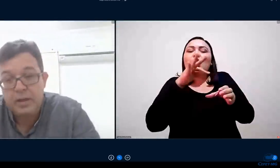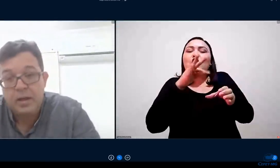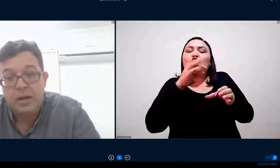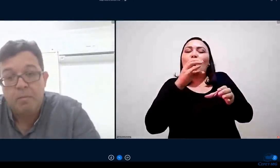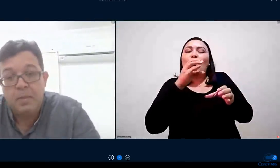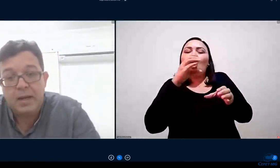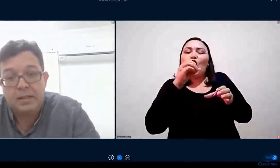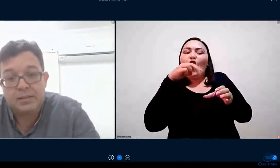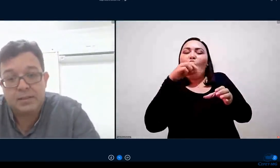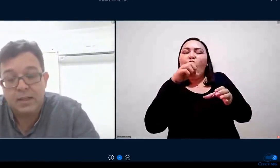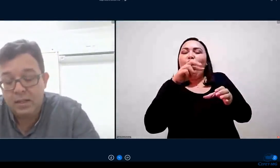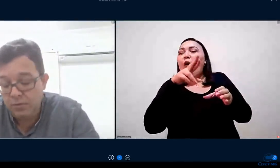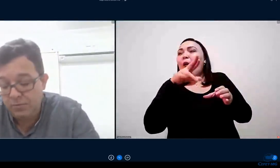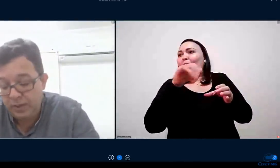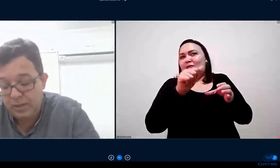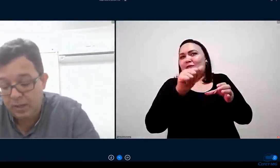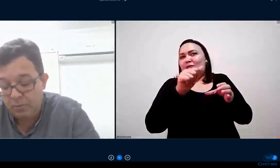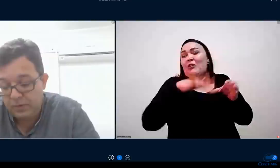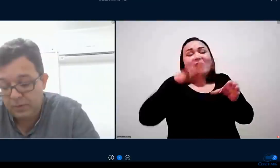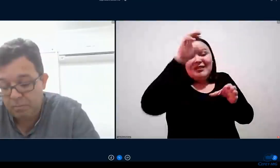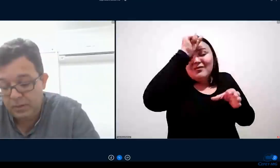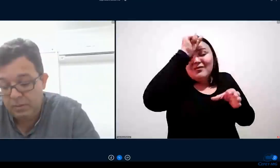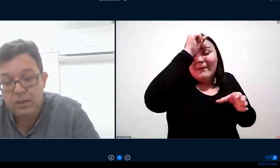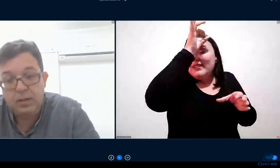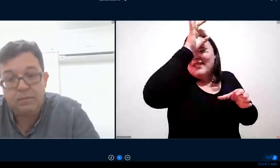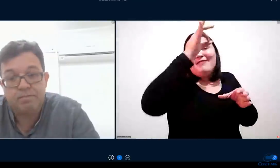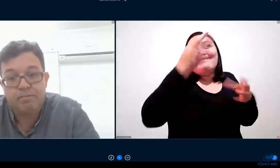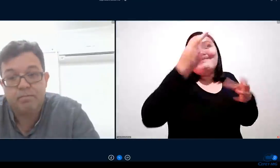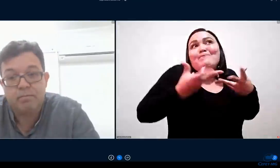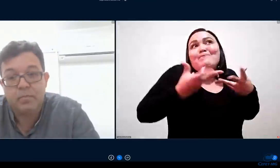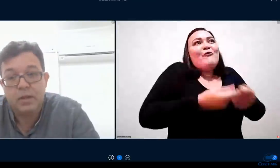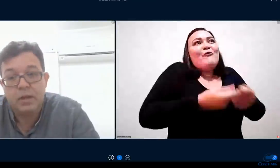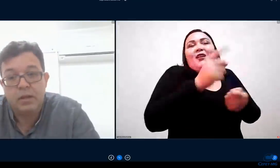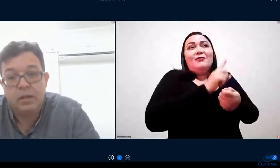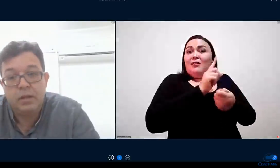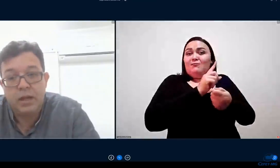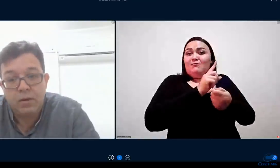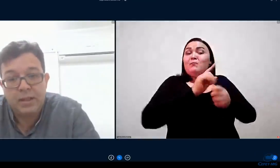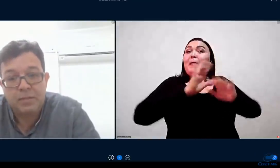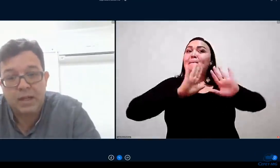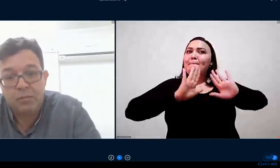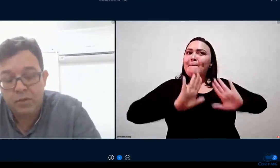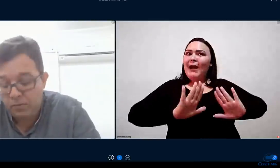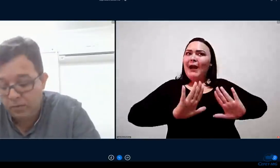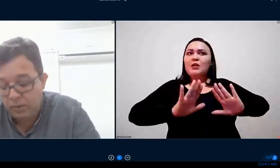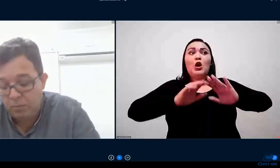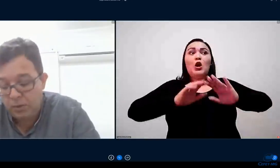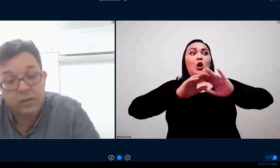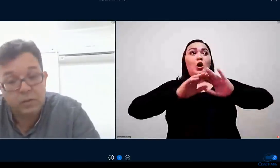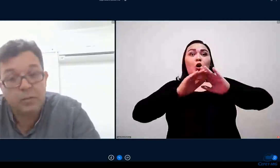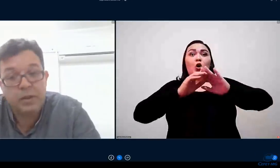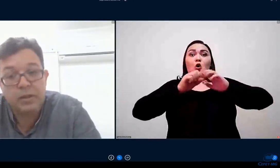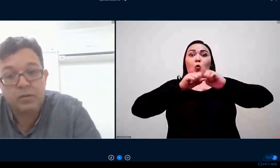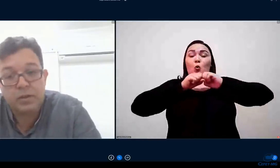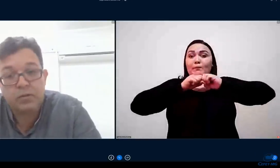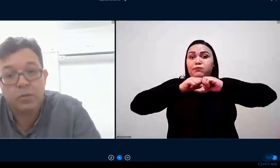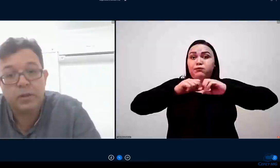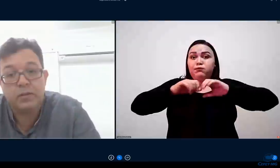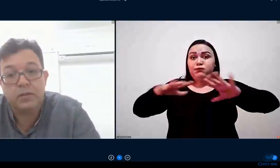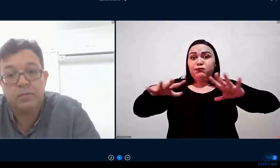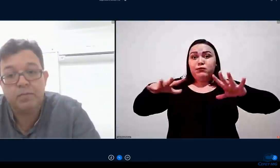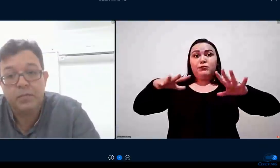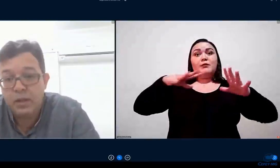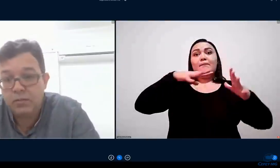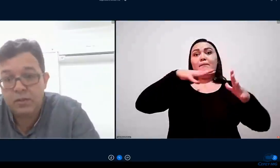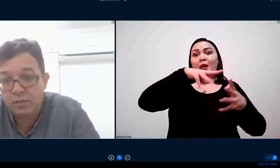mas ao enfrentarmos essa pandemia e ao adaptarmos ao ensino remoto vocês estão aprendendo outras